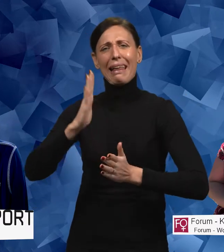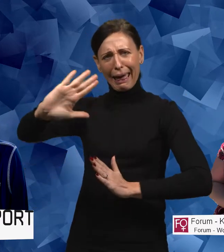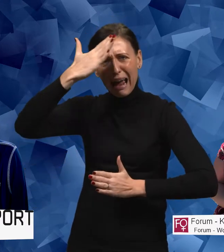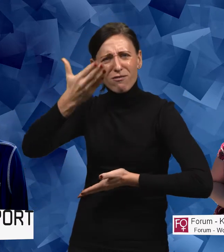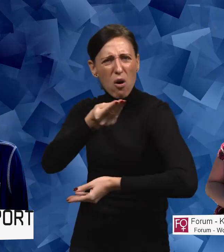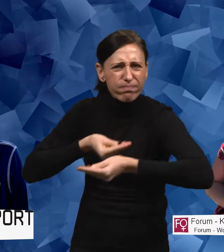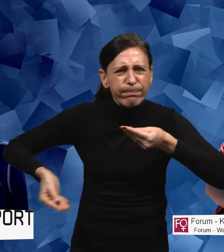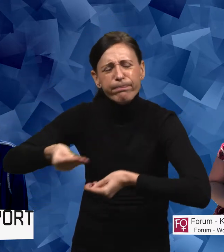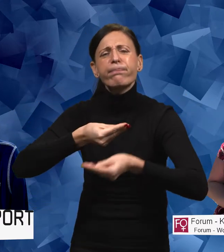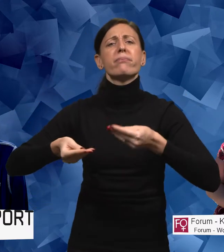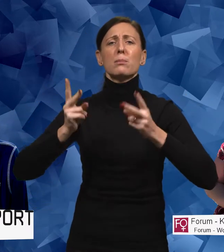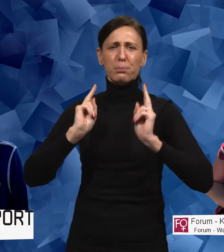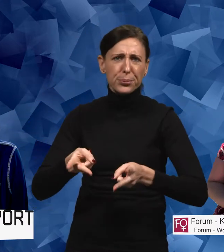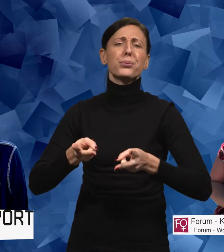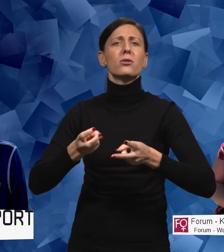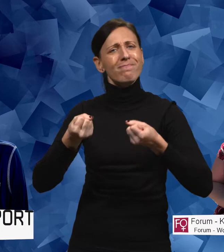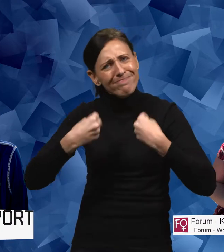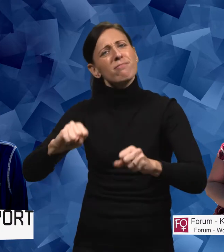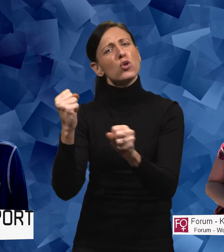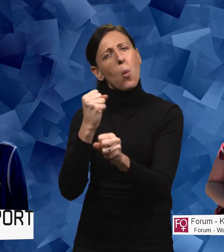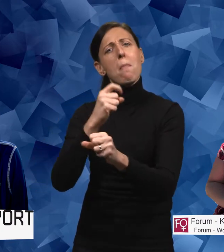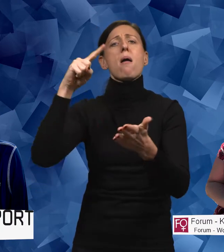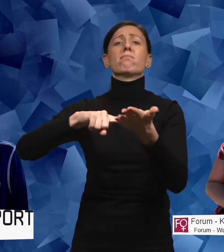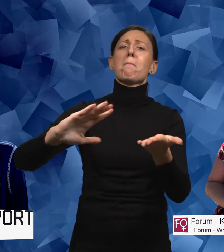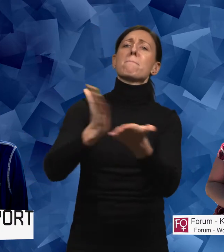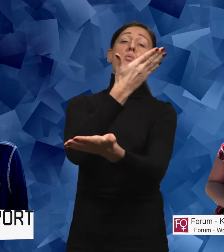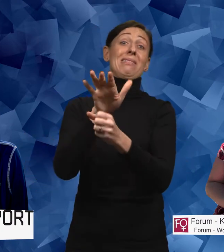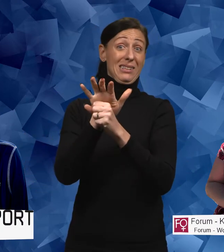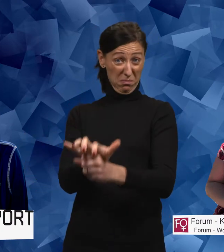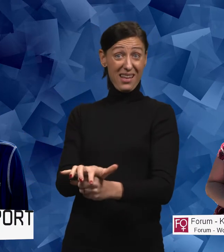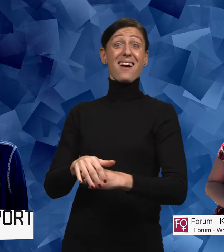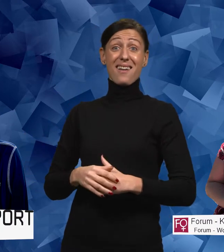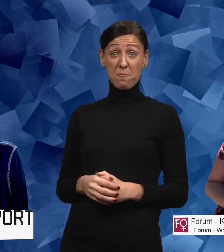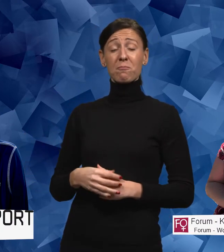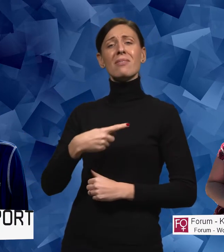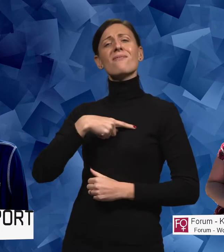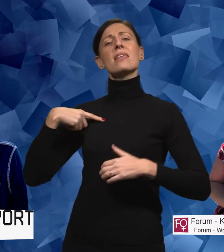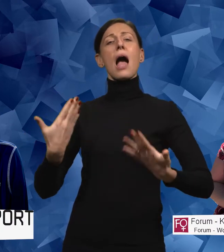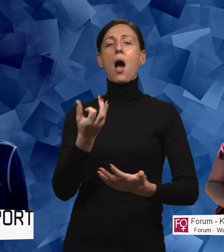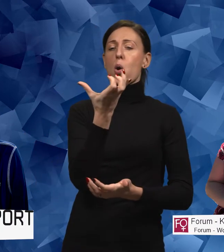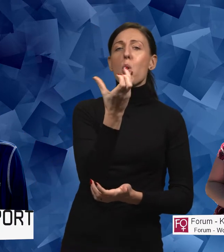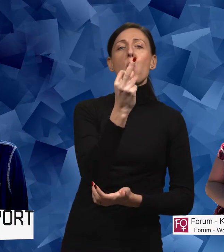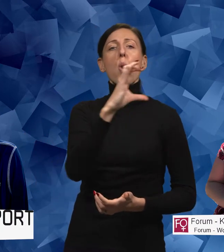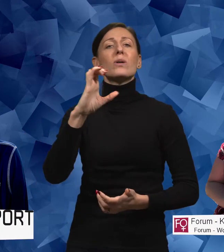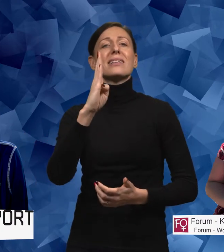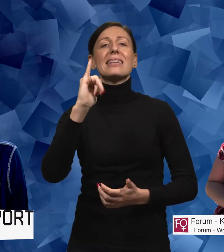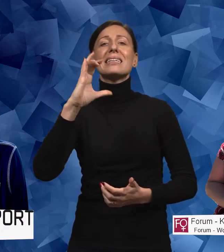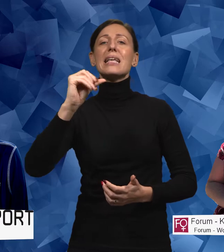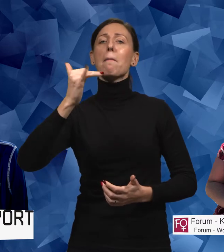erfarenheter och jobba emot diskriminering. Vi är en cross disability organisation